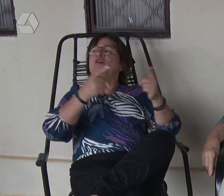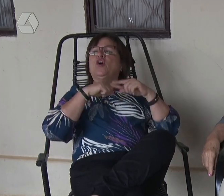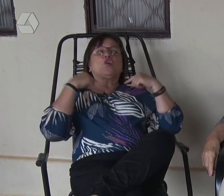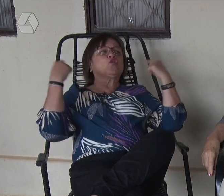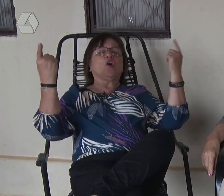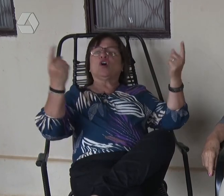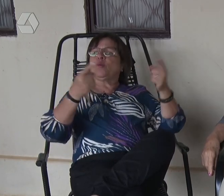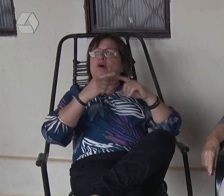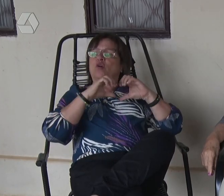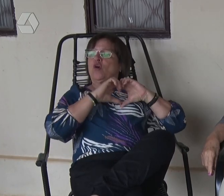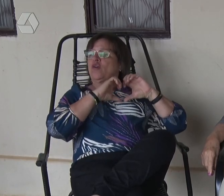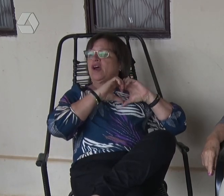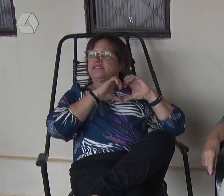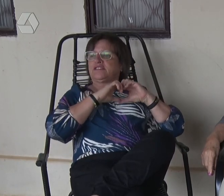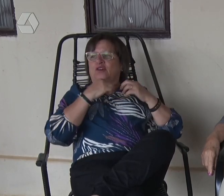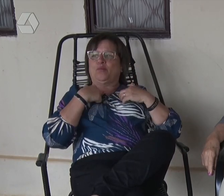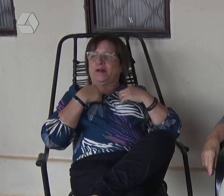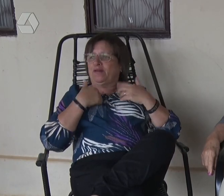povo...